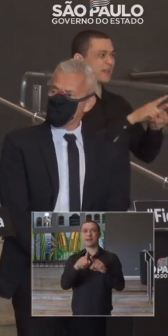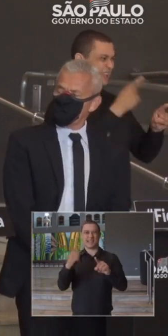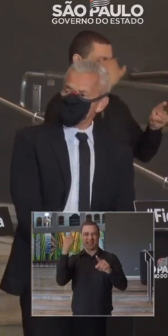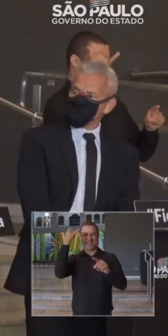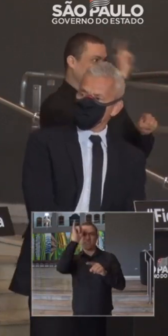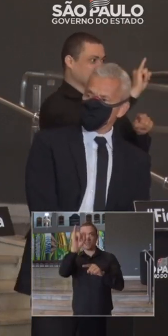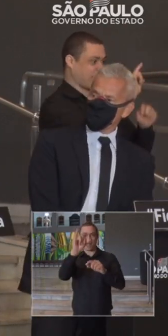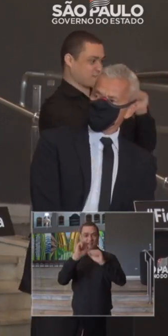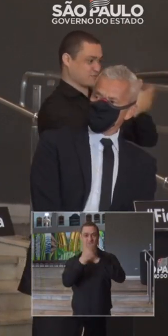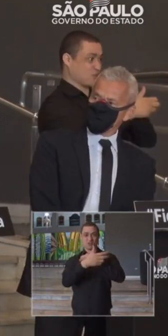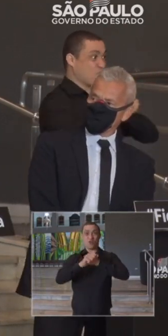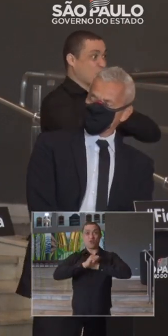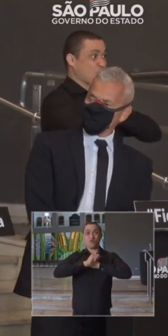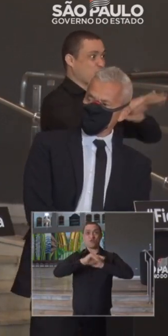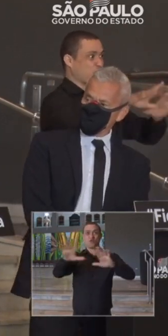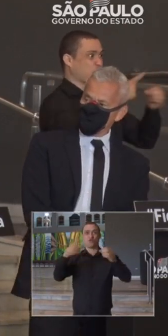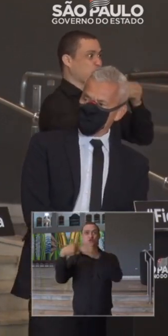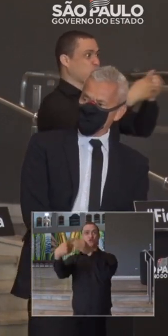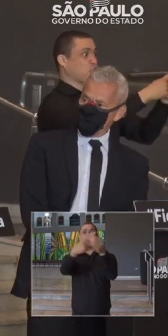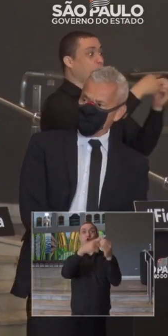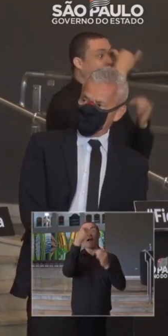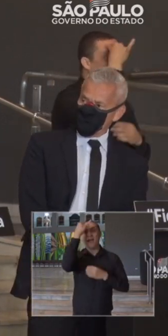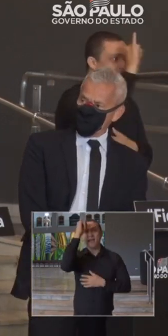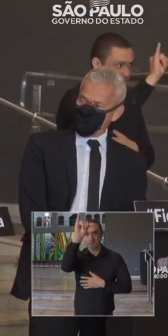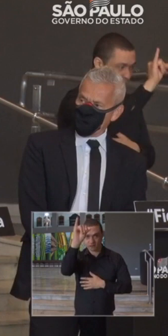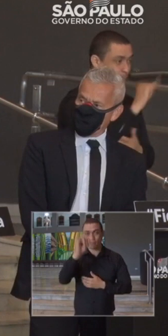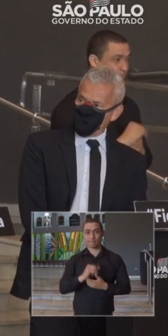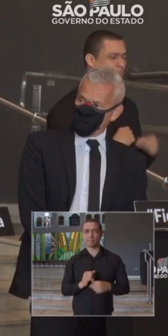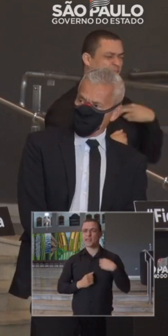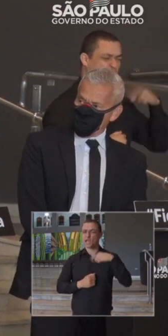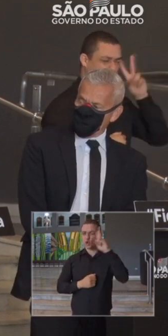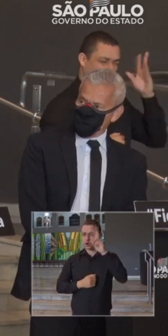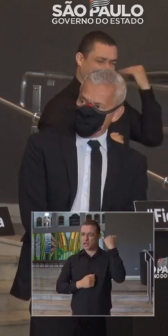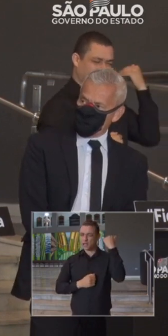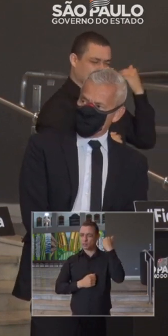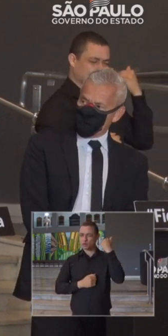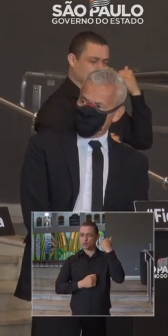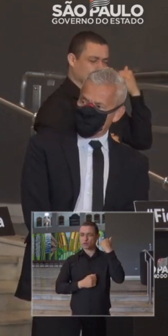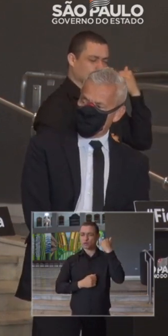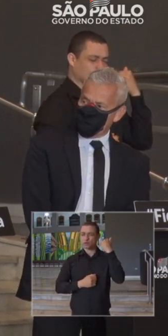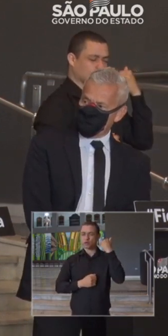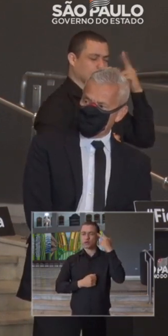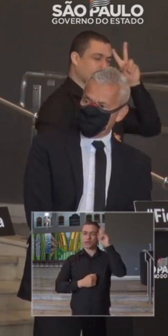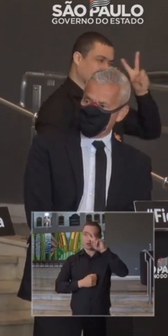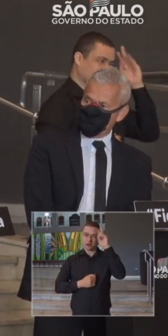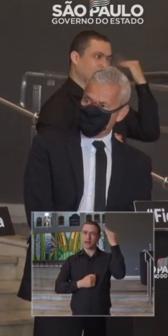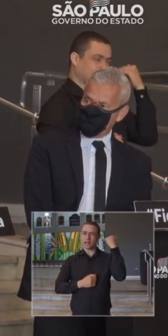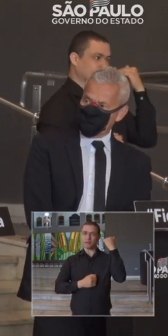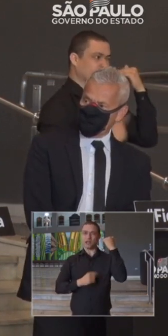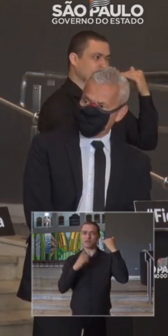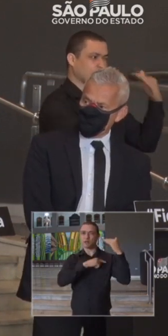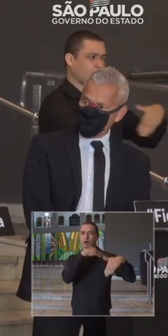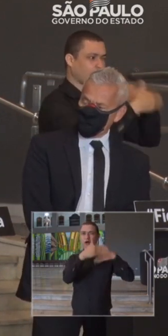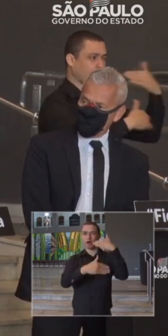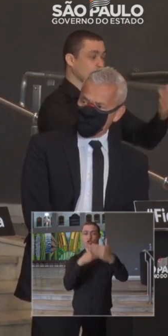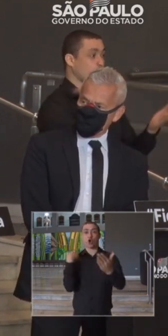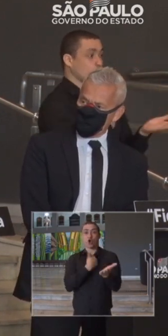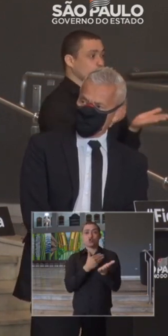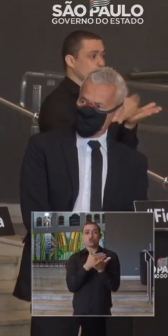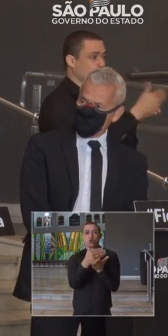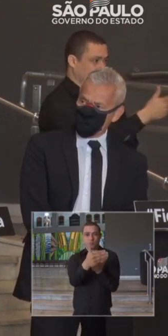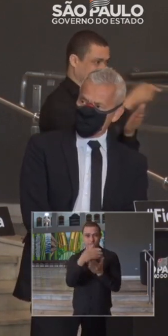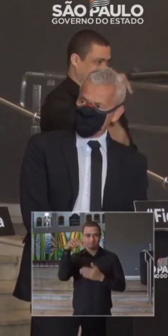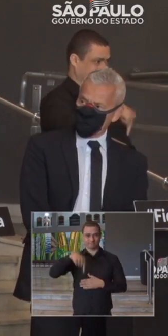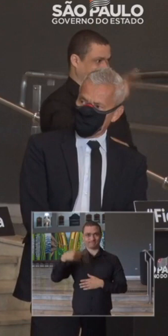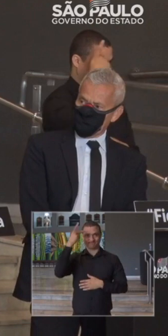avanço do vírus no interior do Estado de São Paulo. Eu me lembro que no começo, através de um processo que nós iniciamos aqui